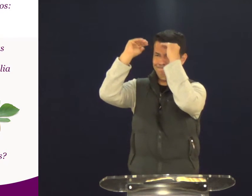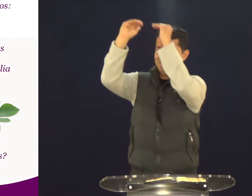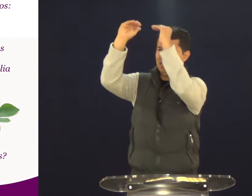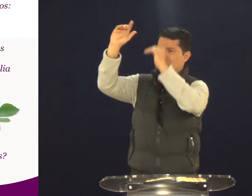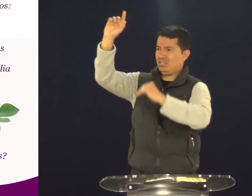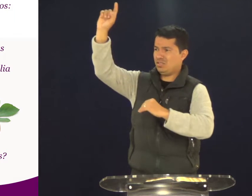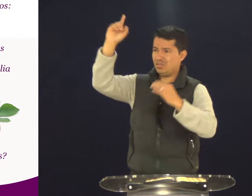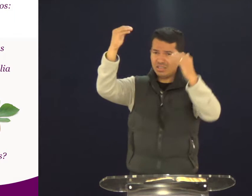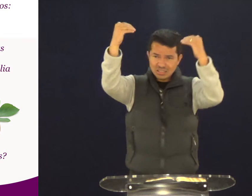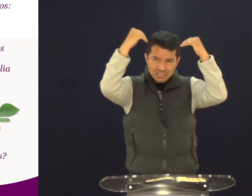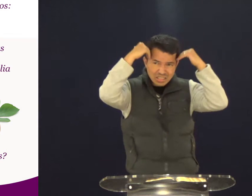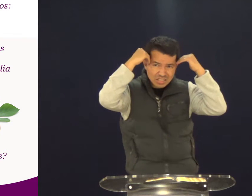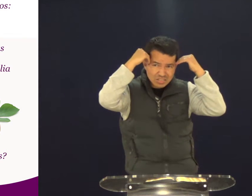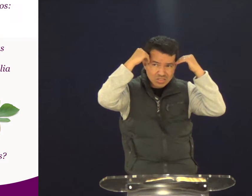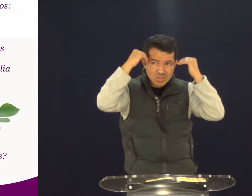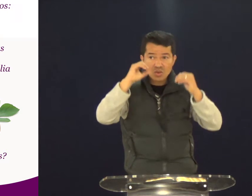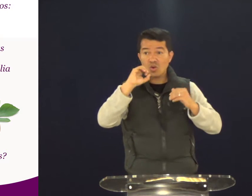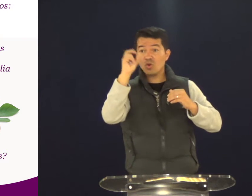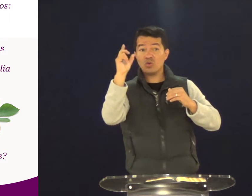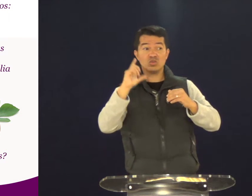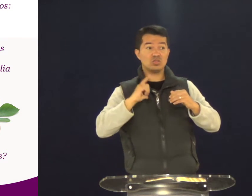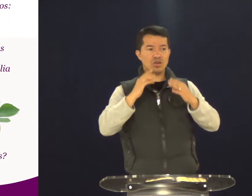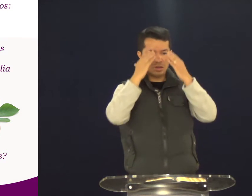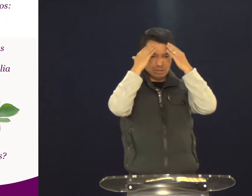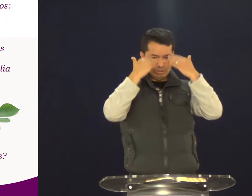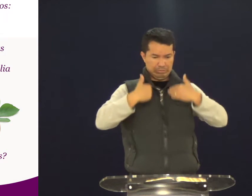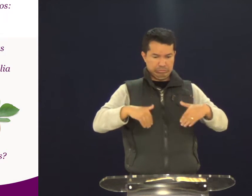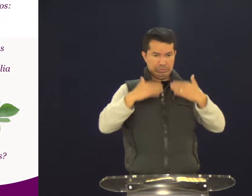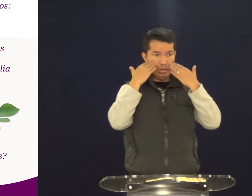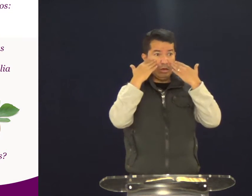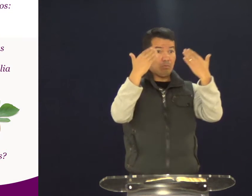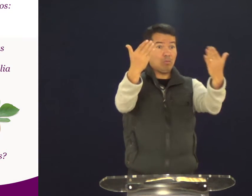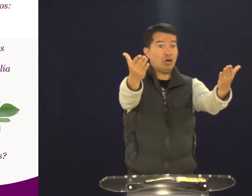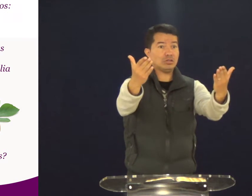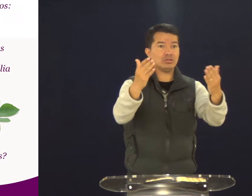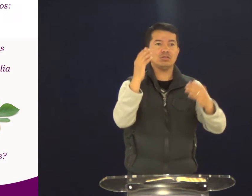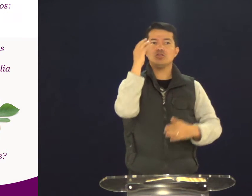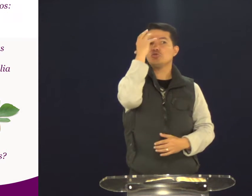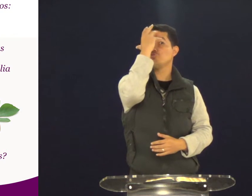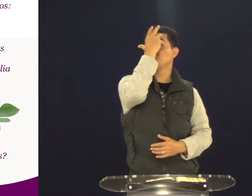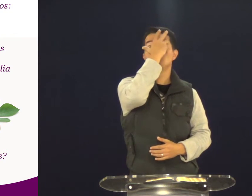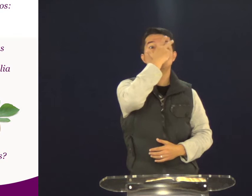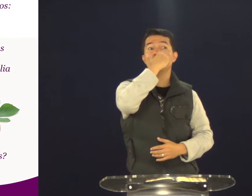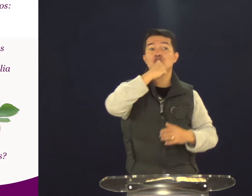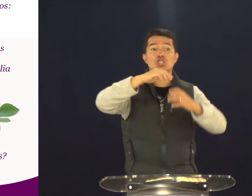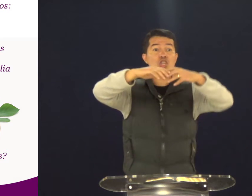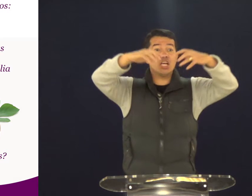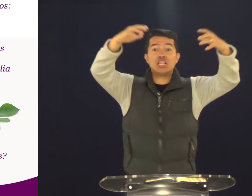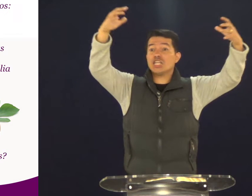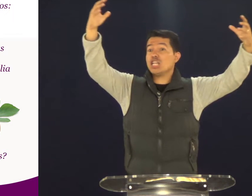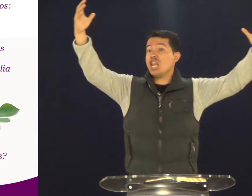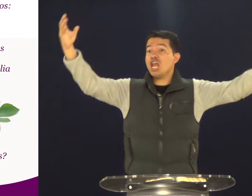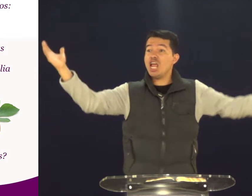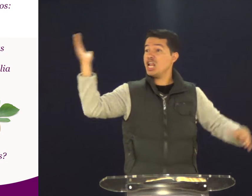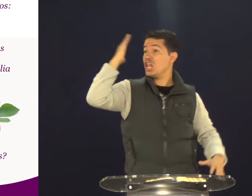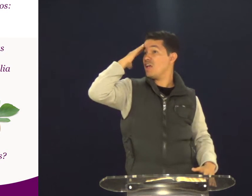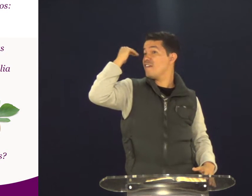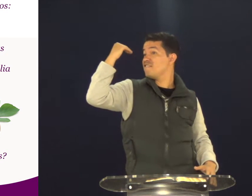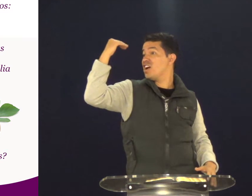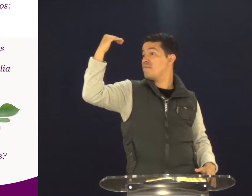Há obediência a Deus está em sua vida? Ou somente a sua aparência bonita? Como aquela